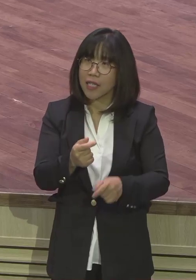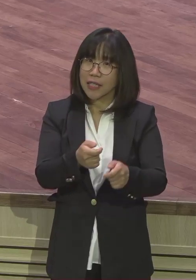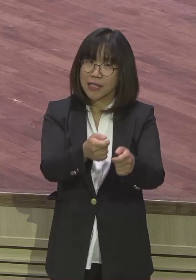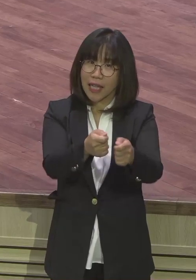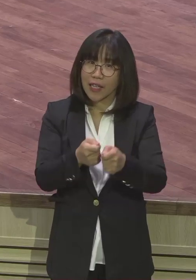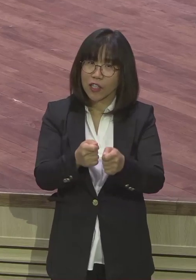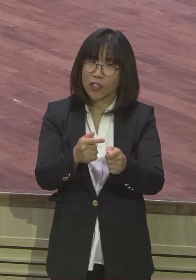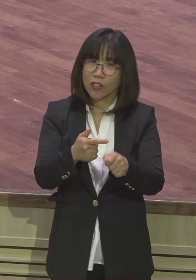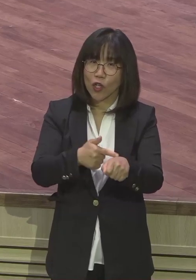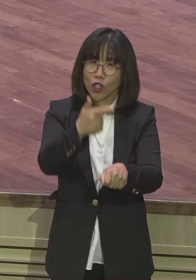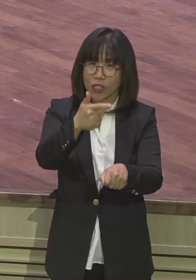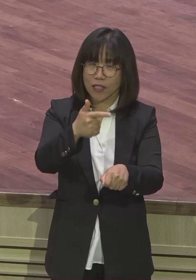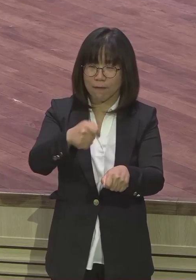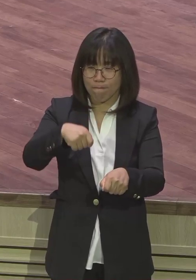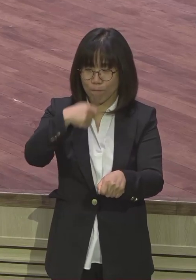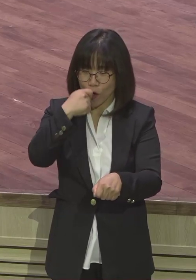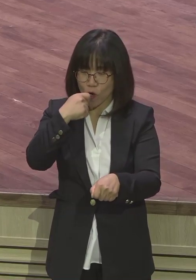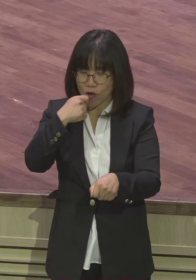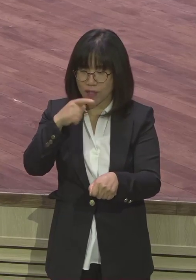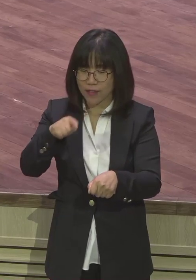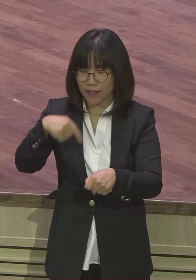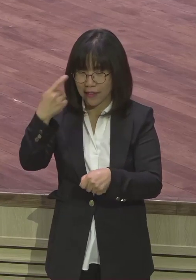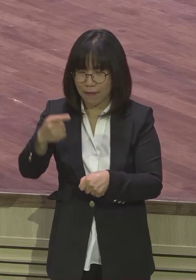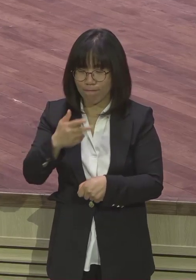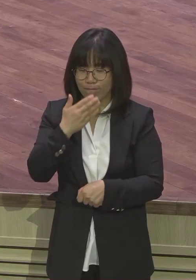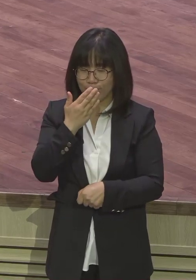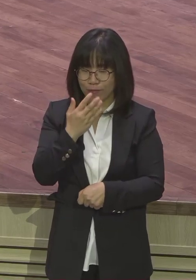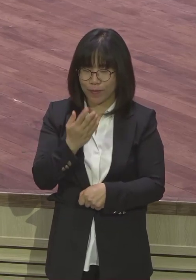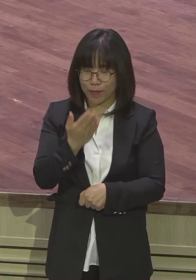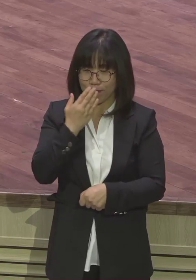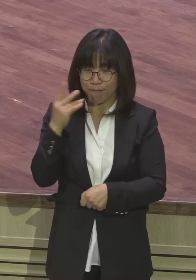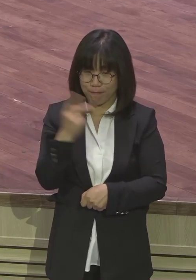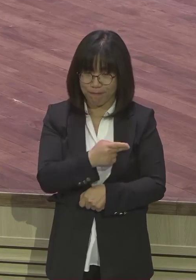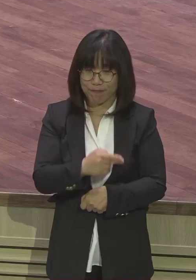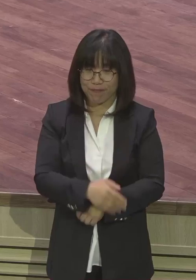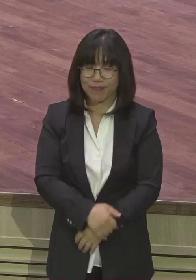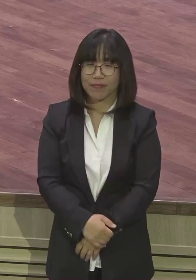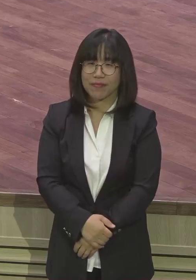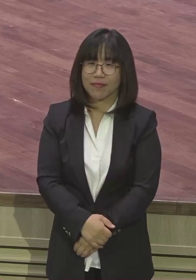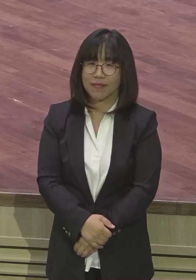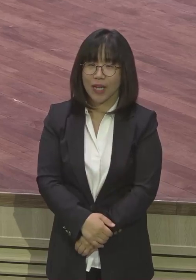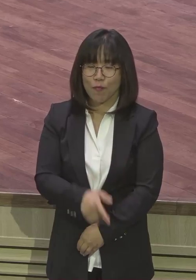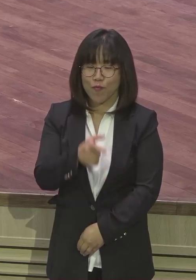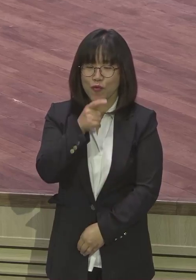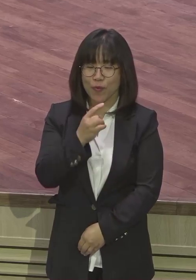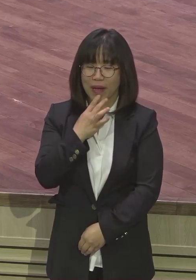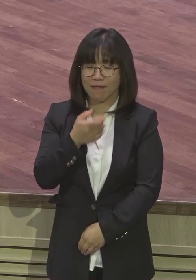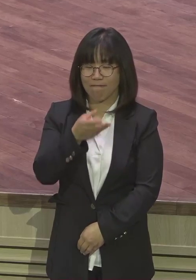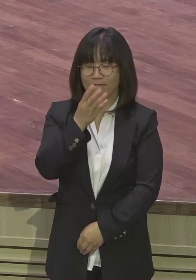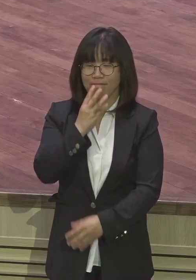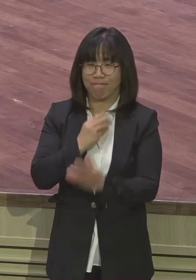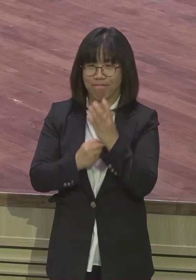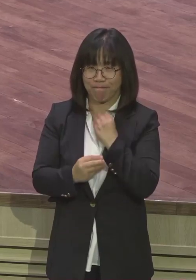그 다음에 안 먹어 그렇게 안 먹어 물만 먹어 딱 이렇게 해보세요